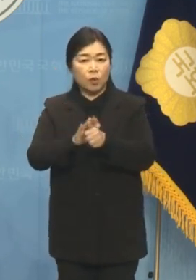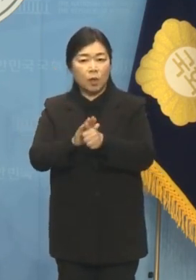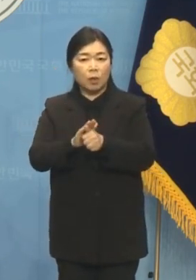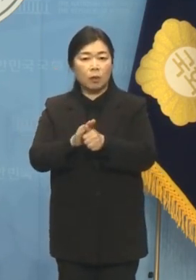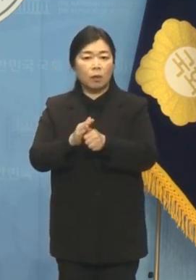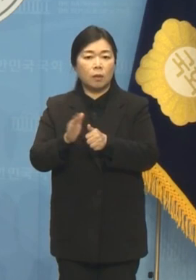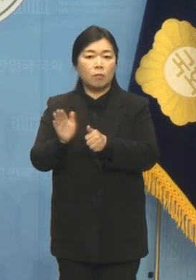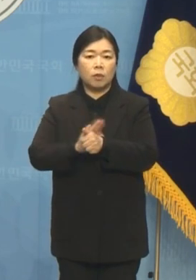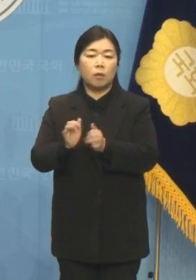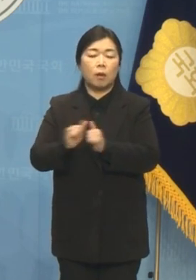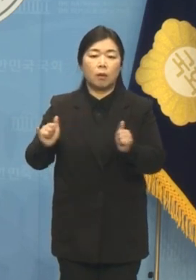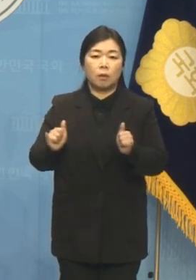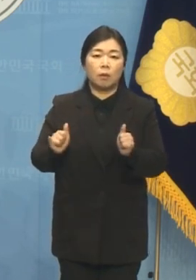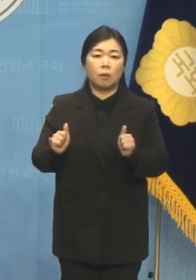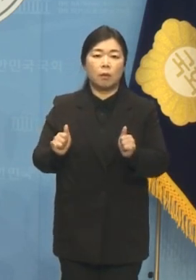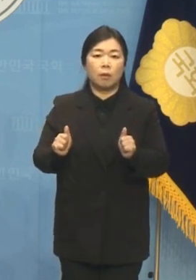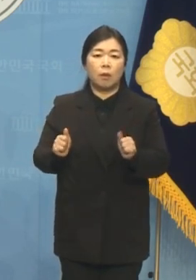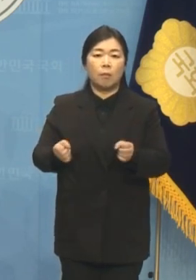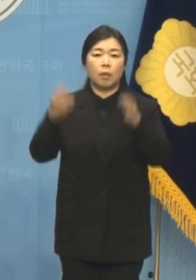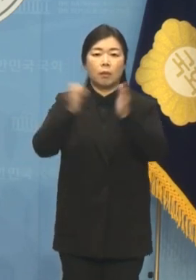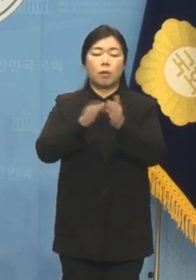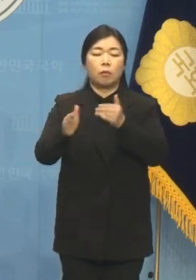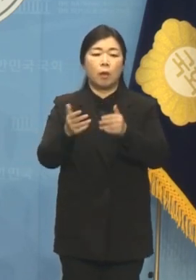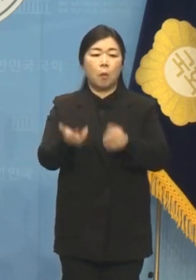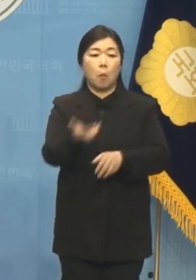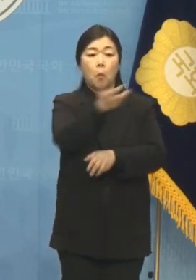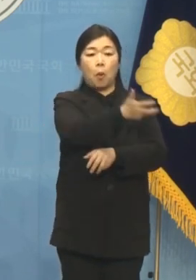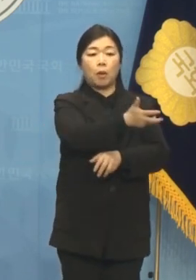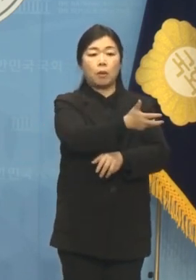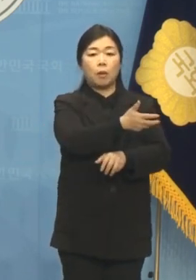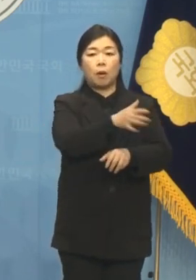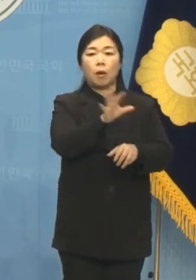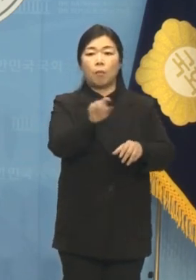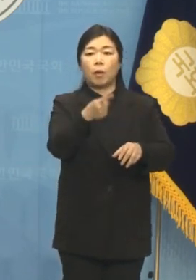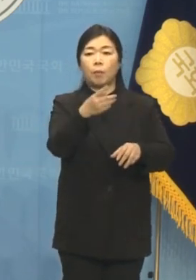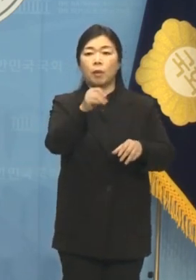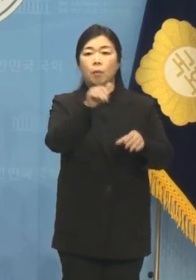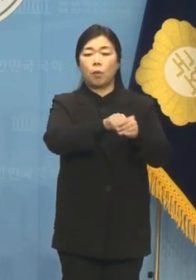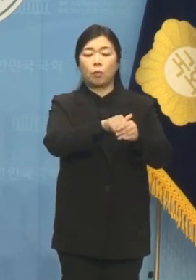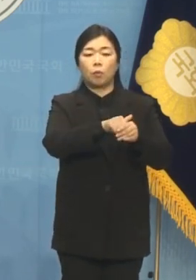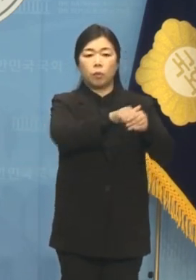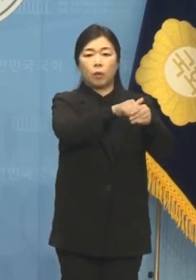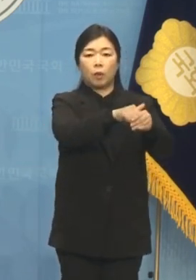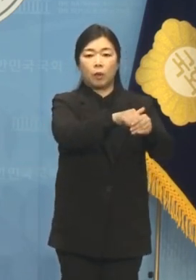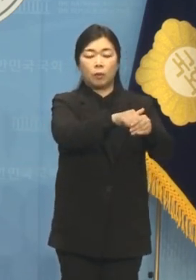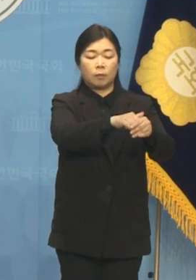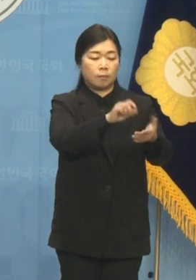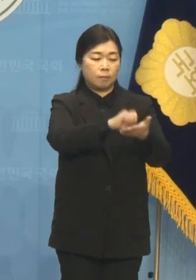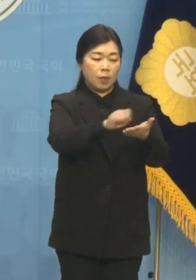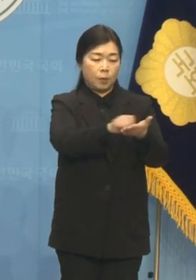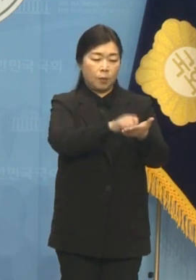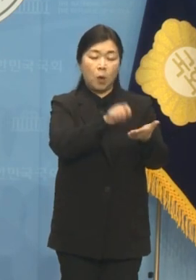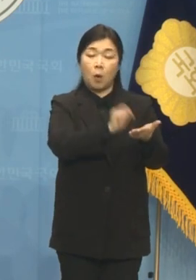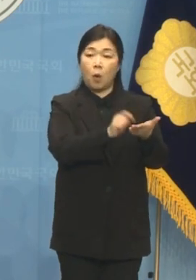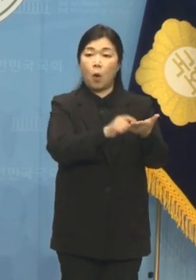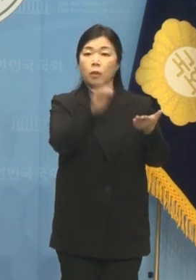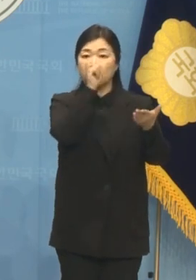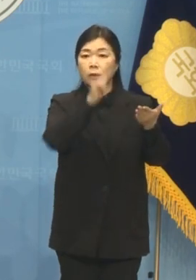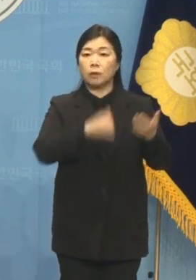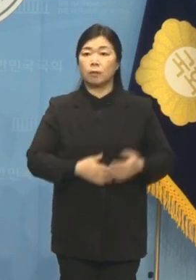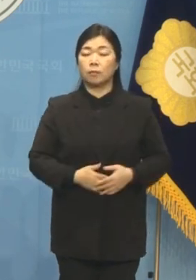비서관분들과 파티한 후 별관으로 가서 봉투 100만 원 드림이라고 버젓이 적혀 있었습니다.